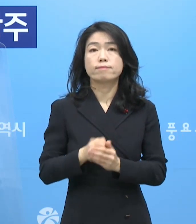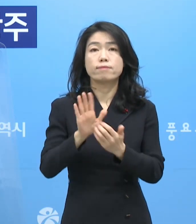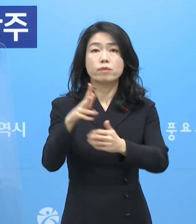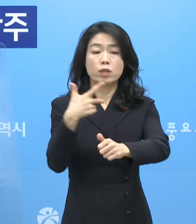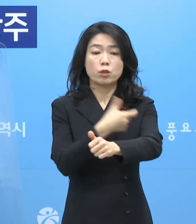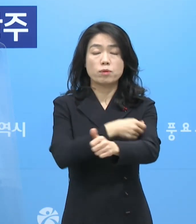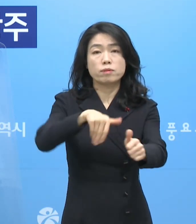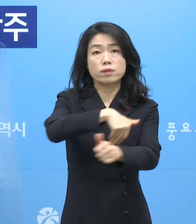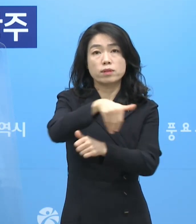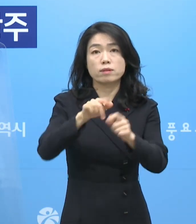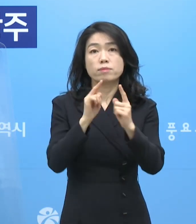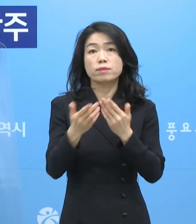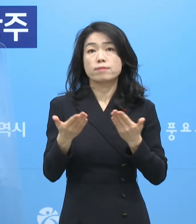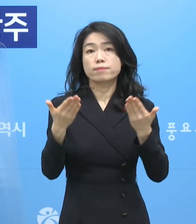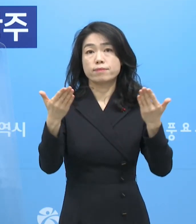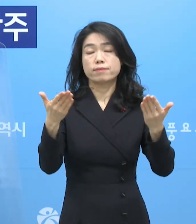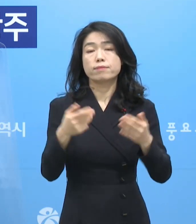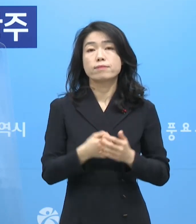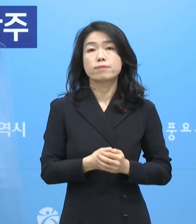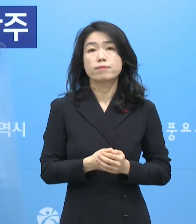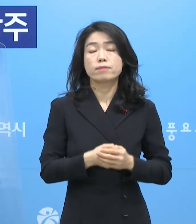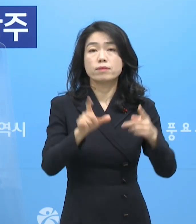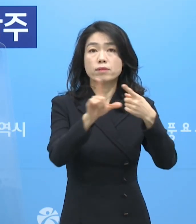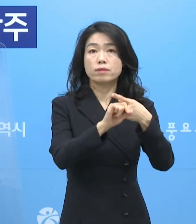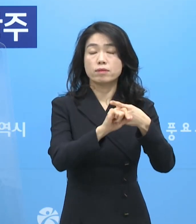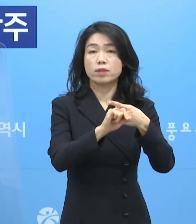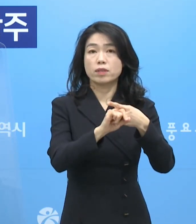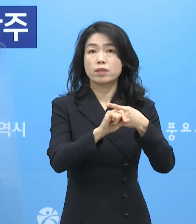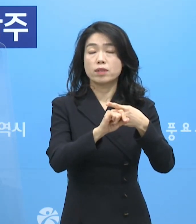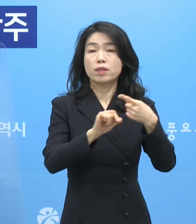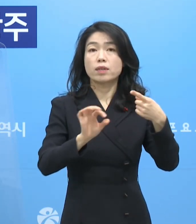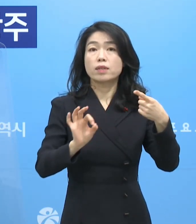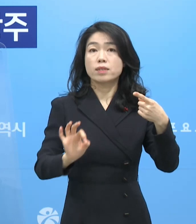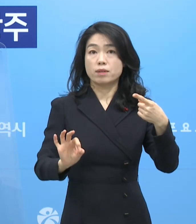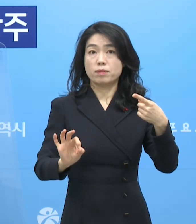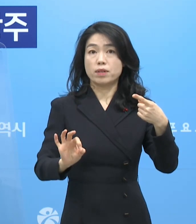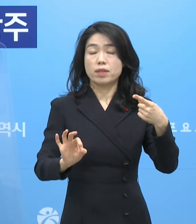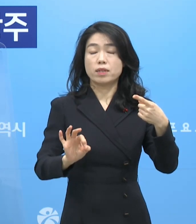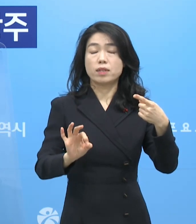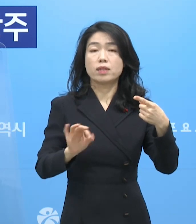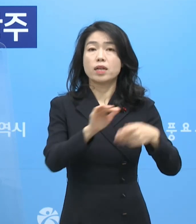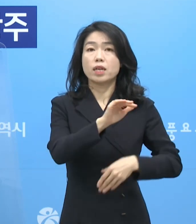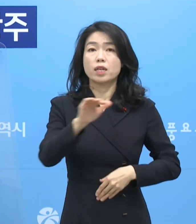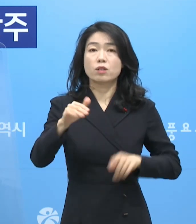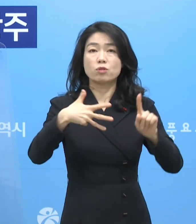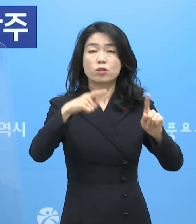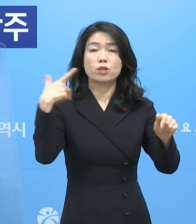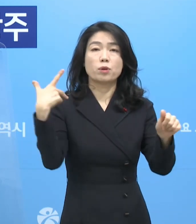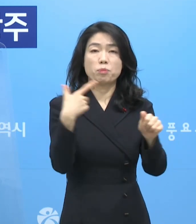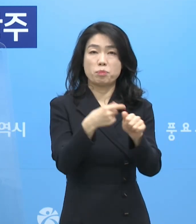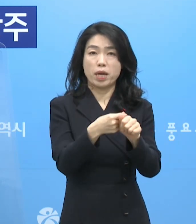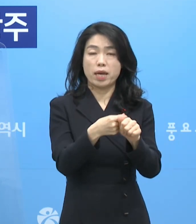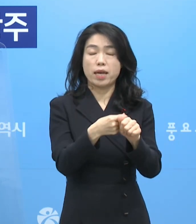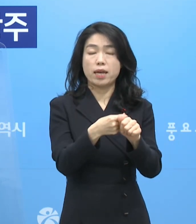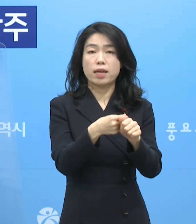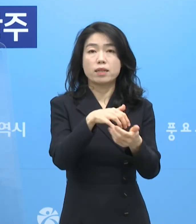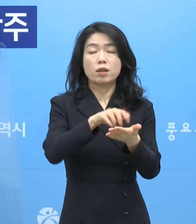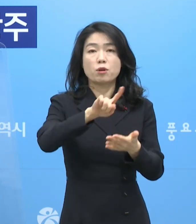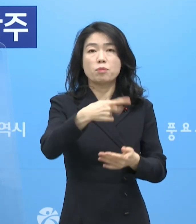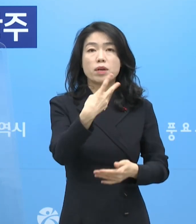예방접종 현황을 말씀드리겠습니다. 1월 11일 24시 기준으로 1차 누적 접종 인원은